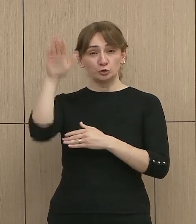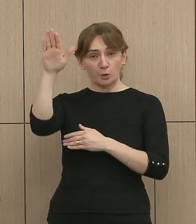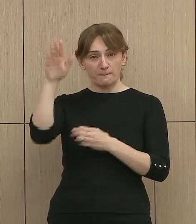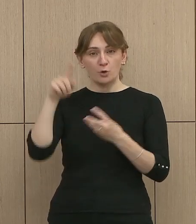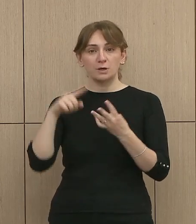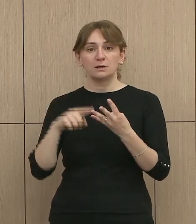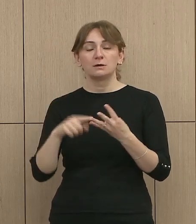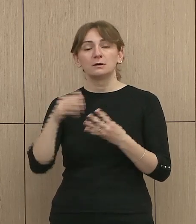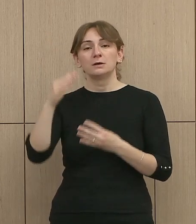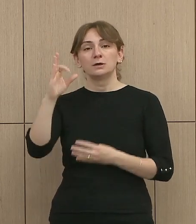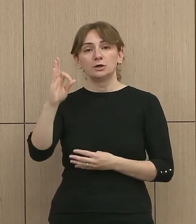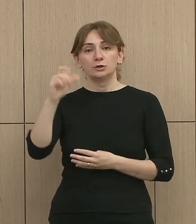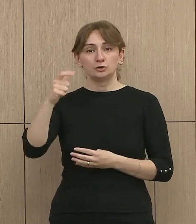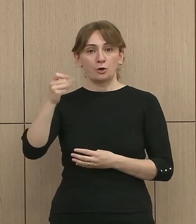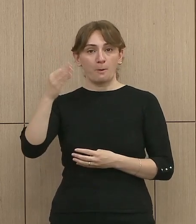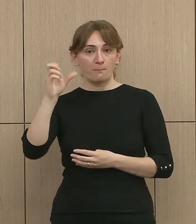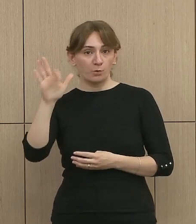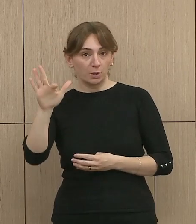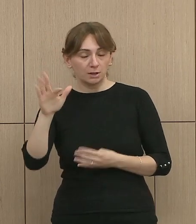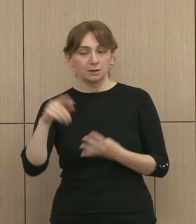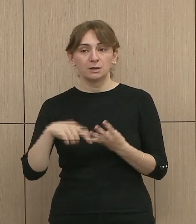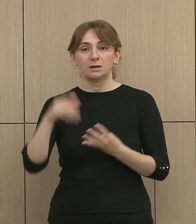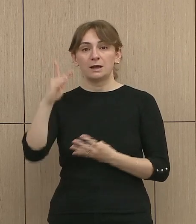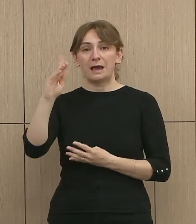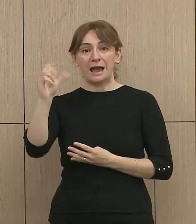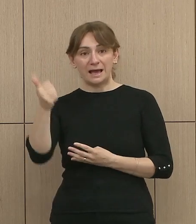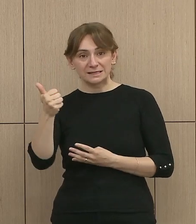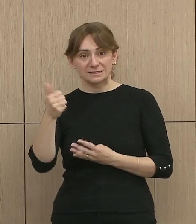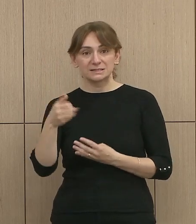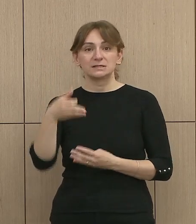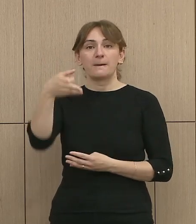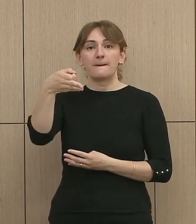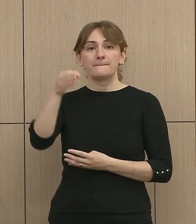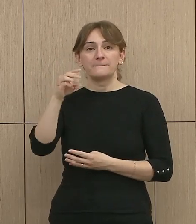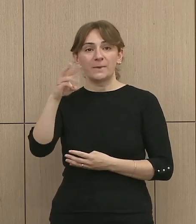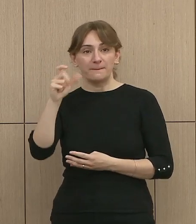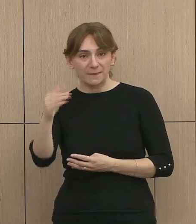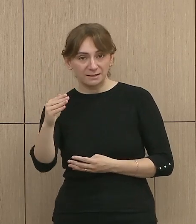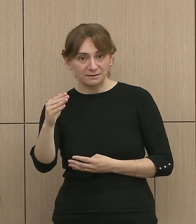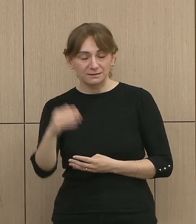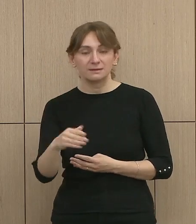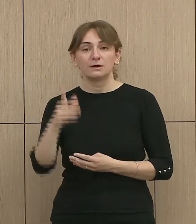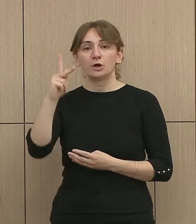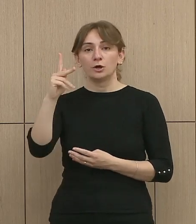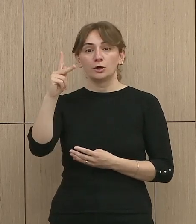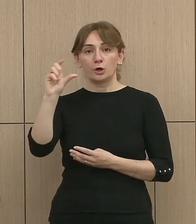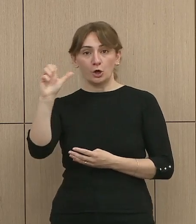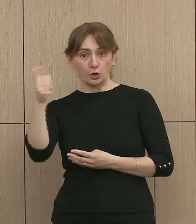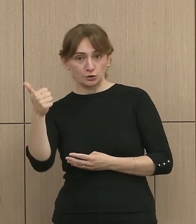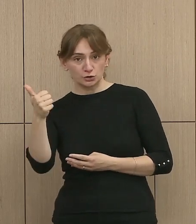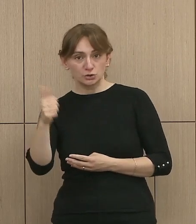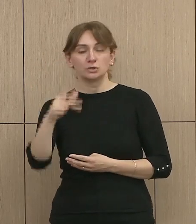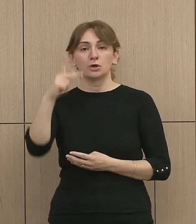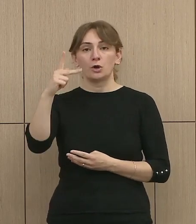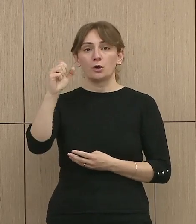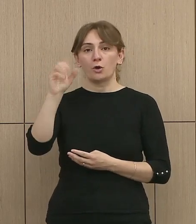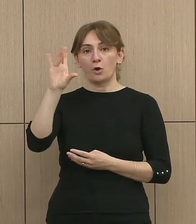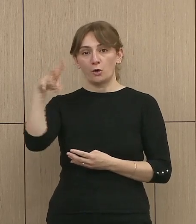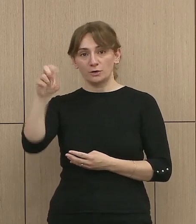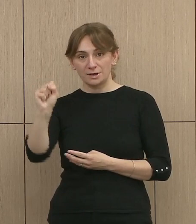Dropu, Has, Përmet, Mëmaliej, Klos, Kolonj,